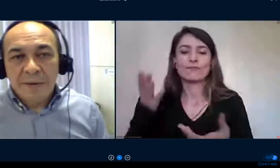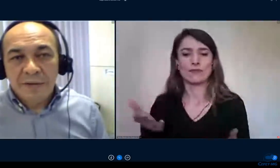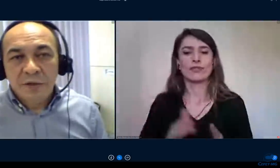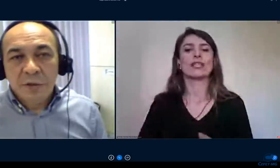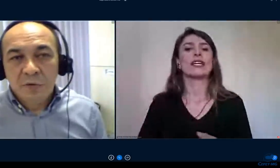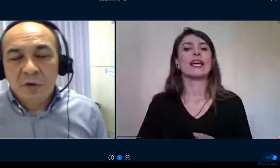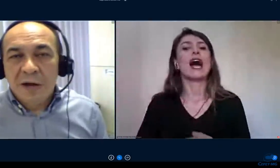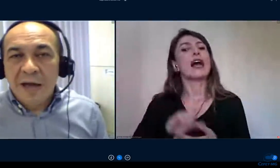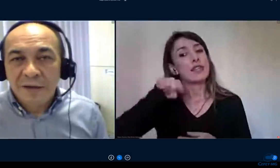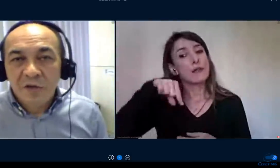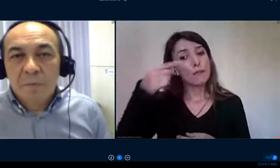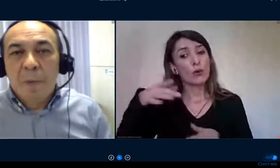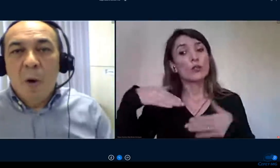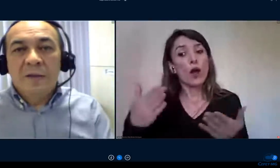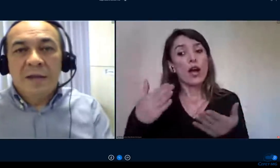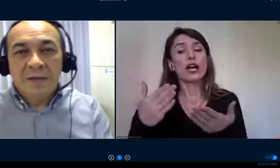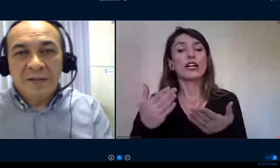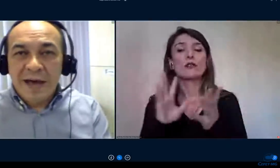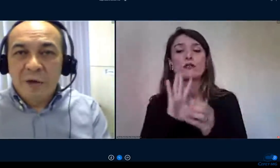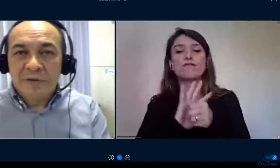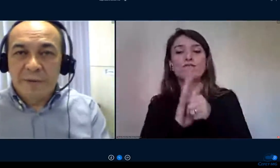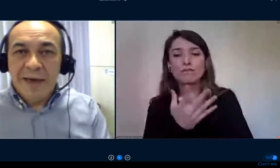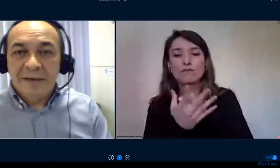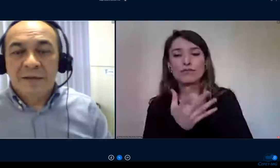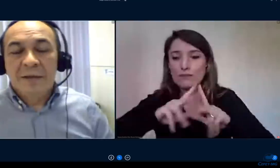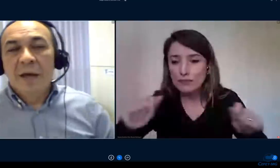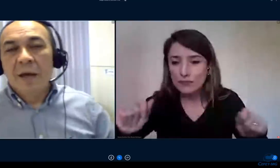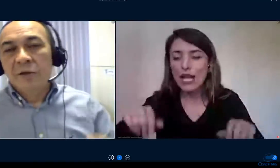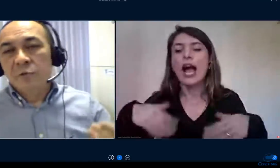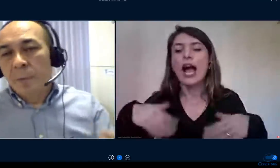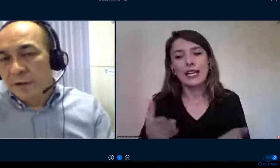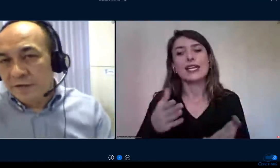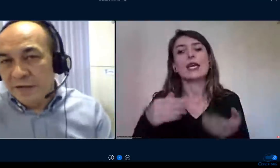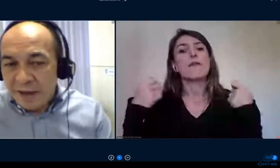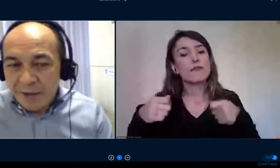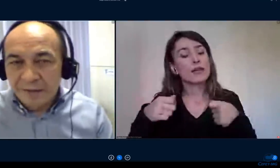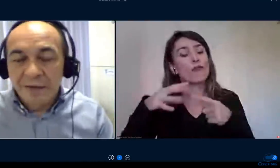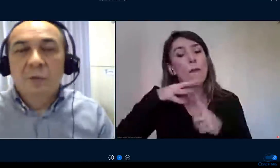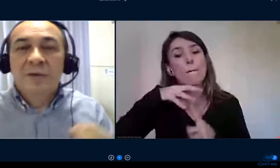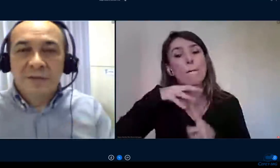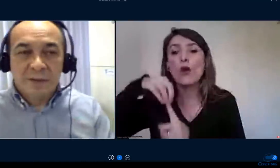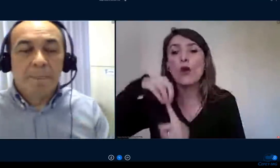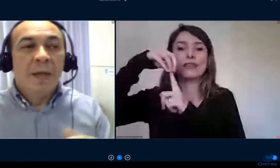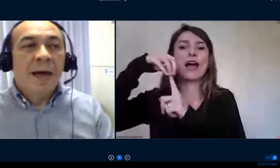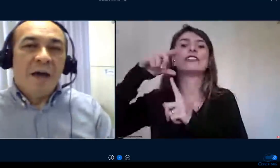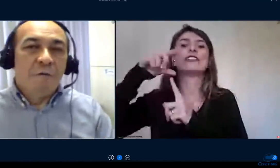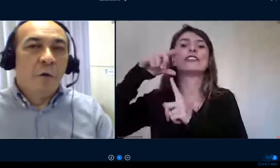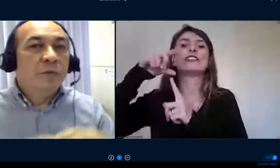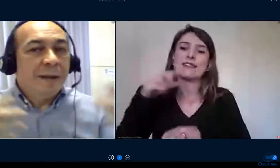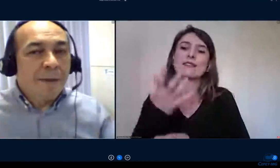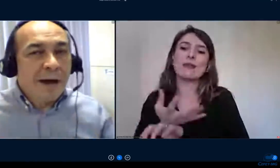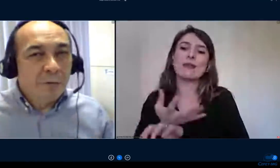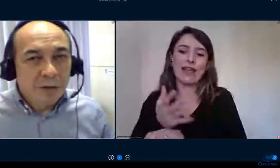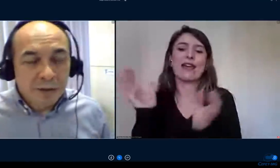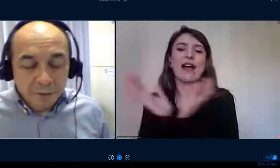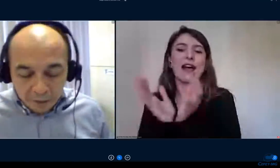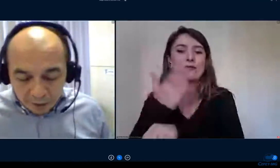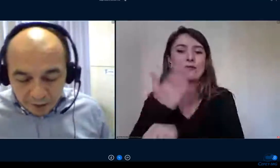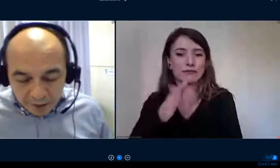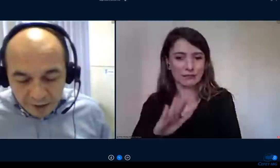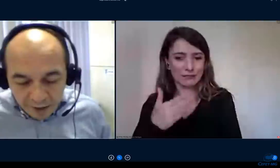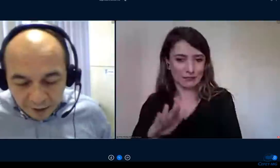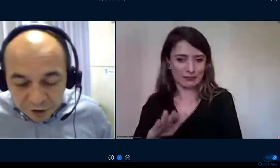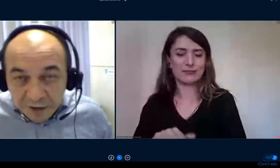sistemas institucionais eles podem encerrar o semestre eles podem encerrar a matrícula sim. Aí foi um trabalho de